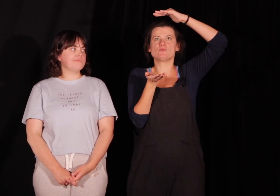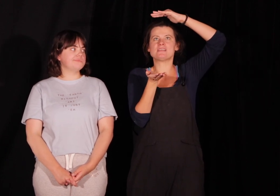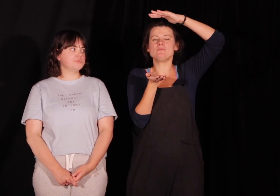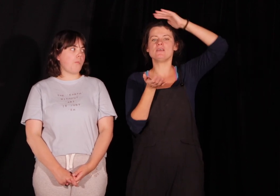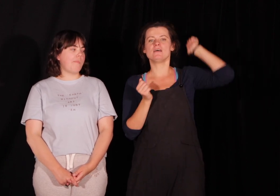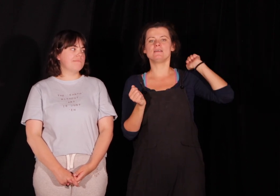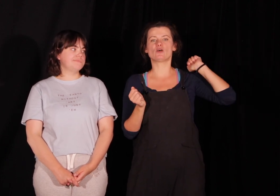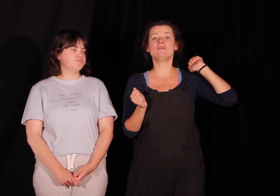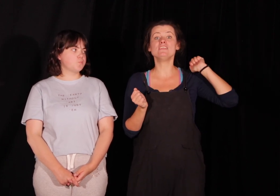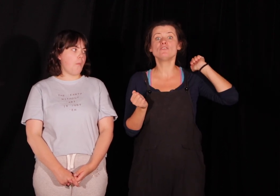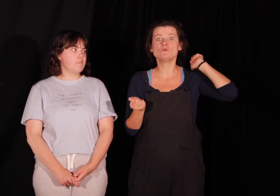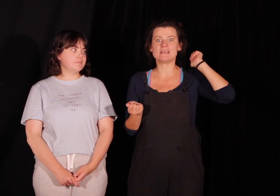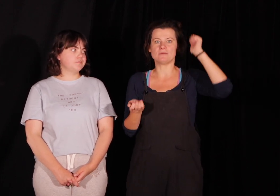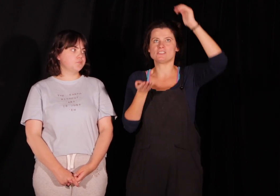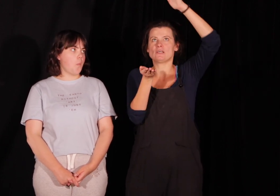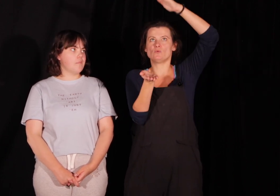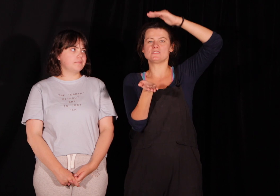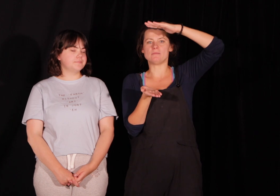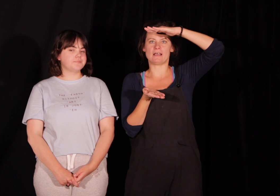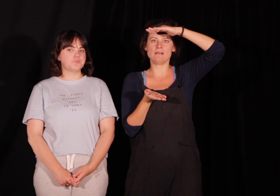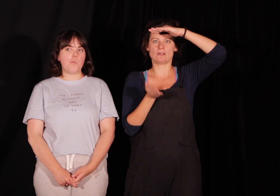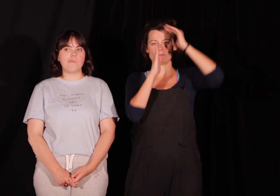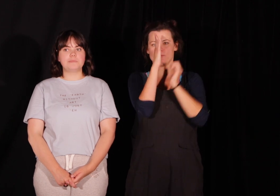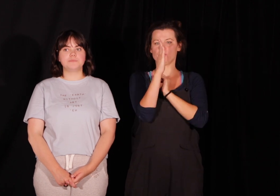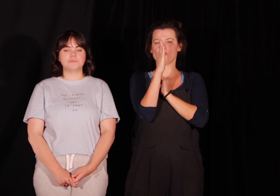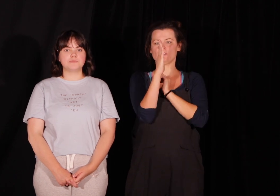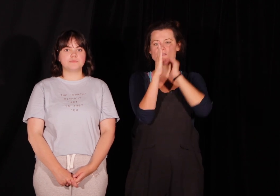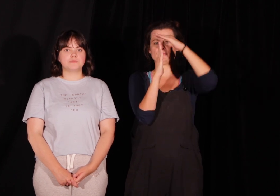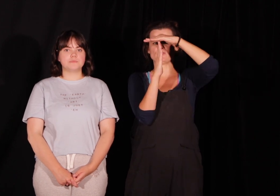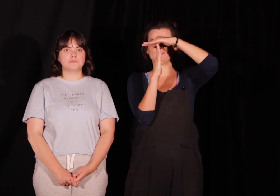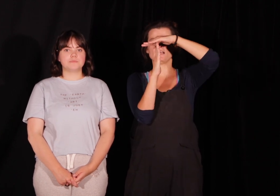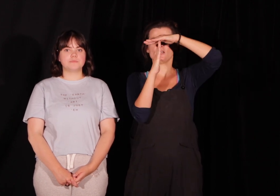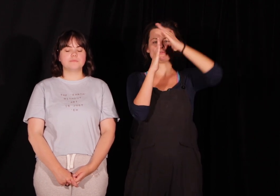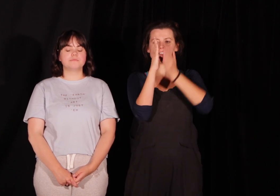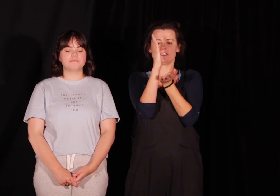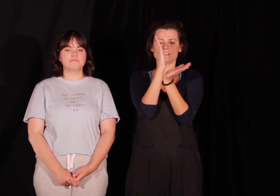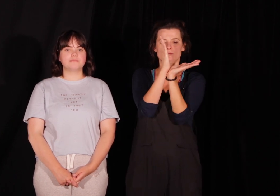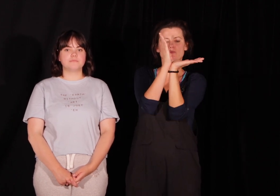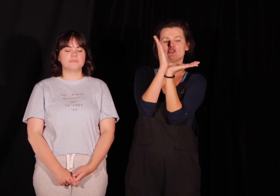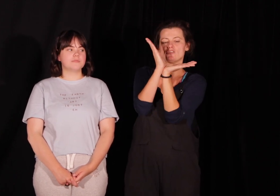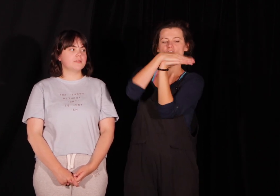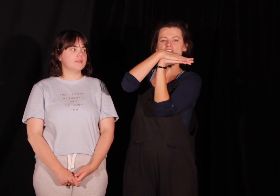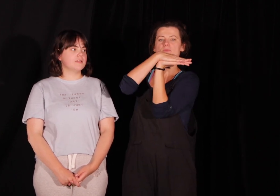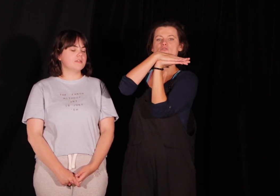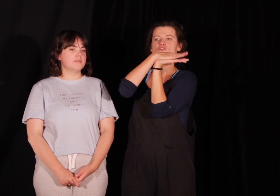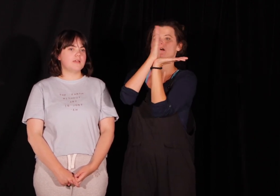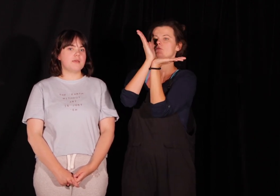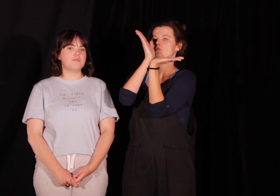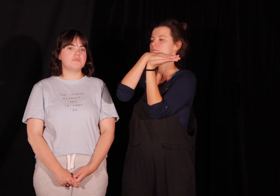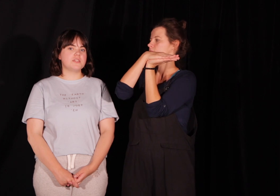ustami taką leniwą ósemkę czyli taką ósemkę w pionie ona sobie stoi, która się teraz w tym łóżeczku i ona się położyła a ja bym powiedziała,